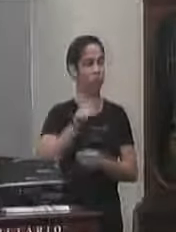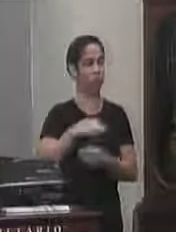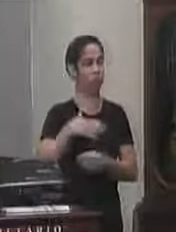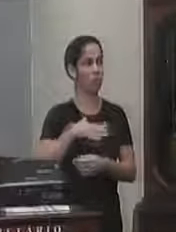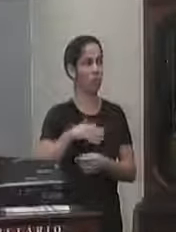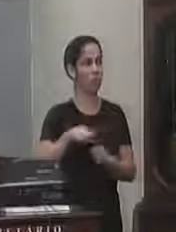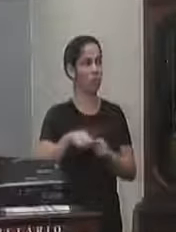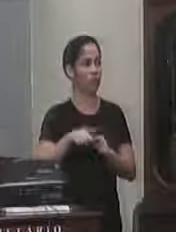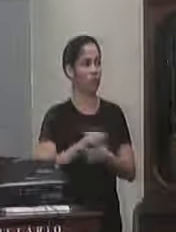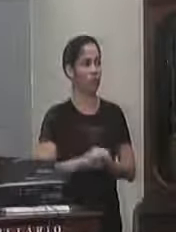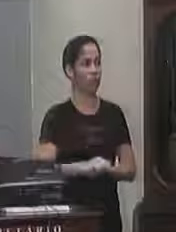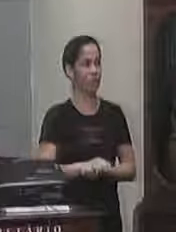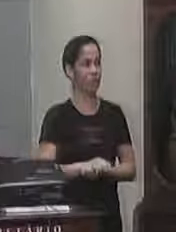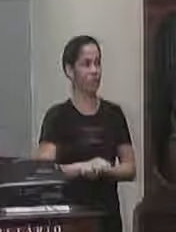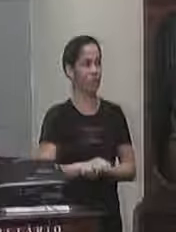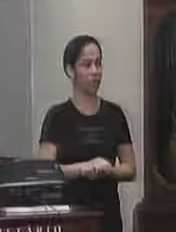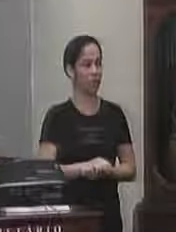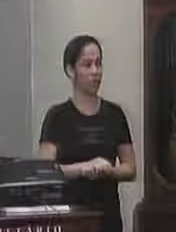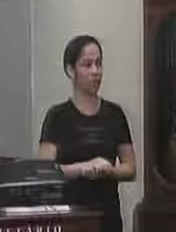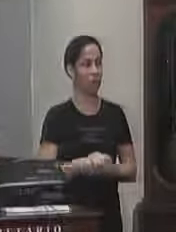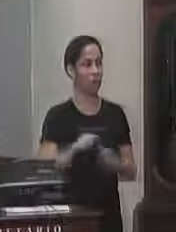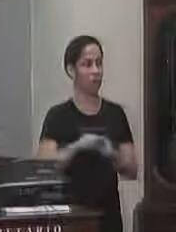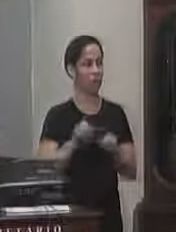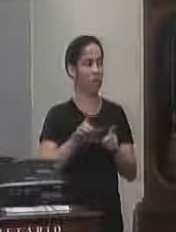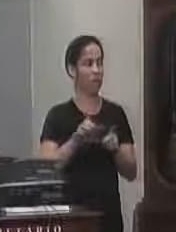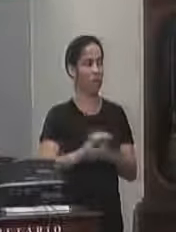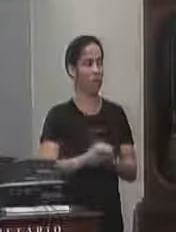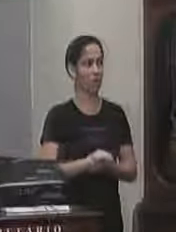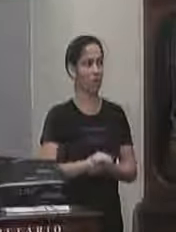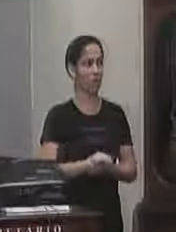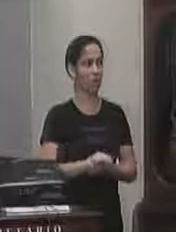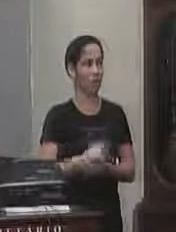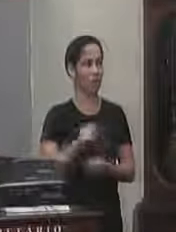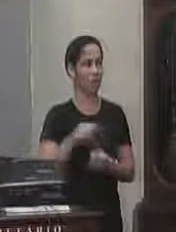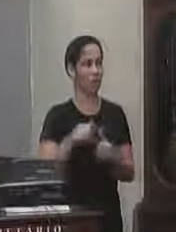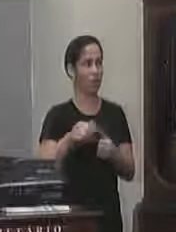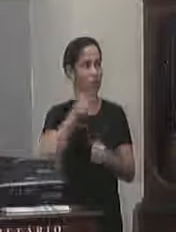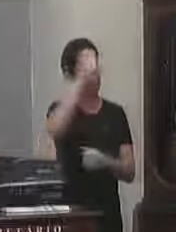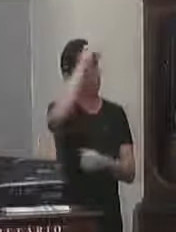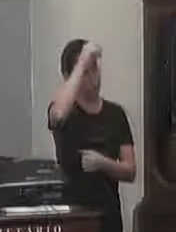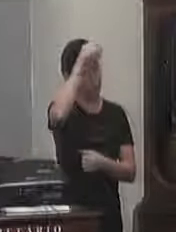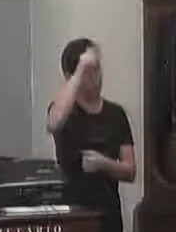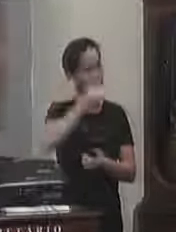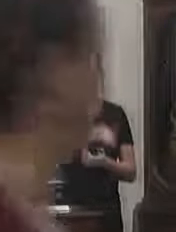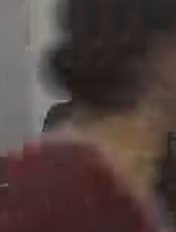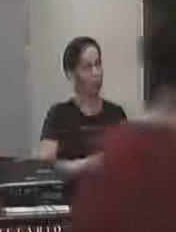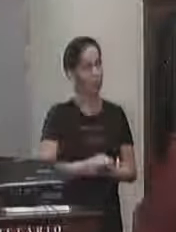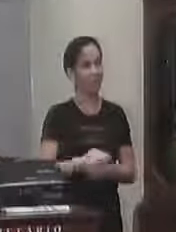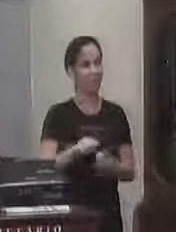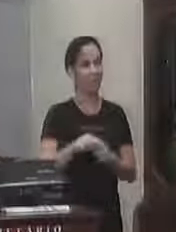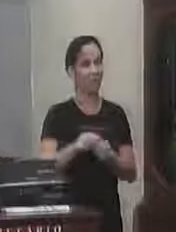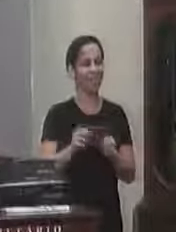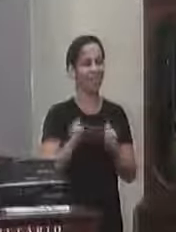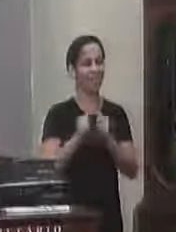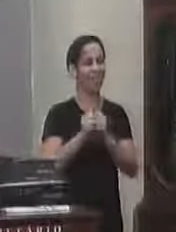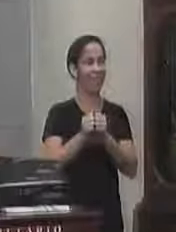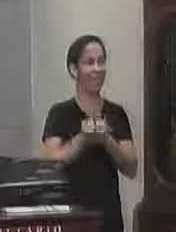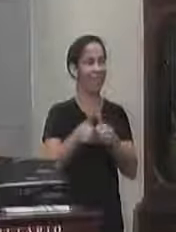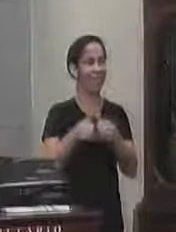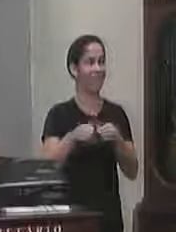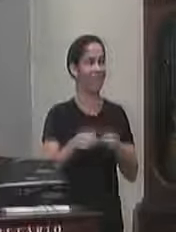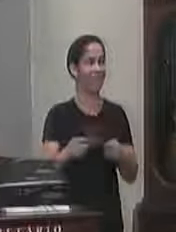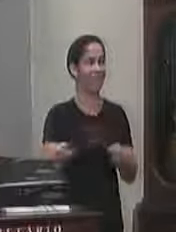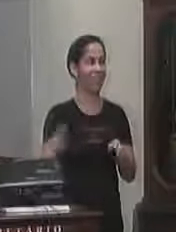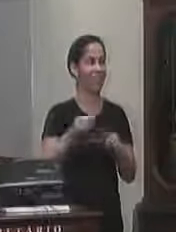gostaria de fazer uma ressalva ela infelizmente ela não é da rede municipal ela é permutada tá mas ela ela fez a